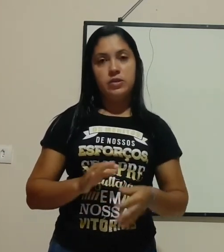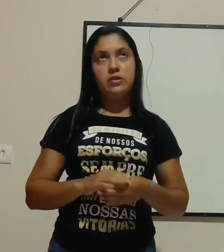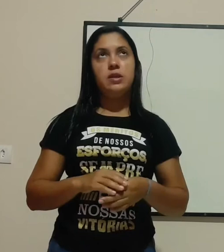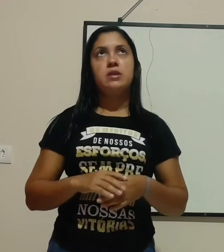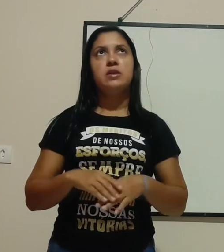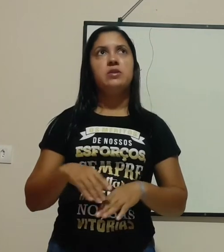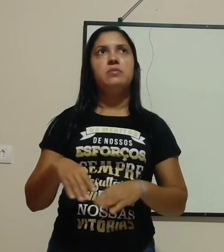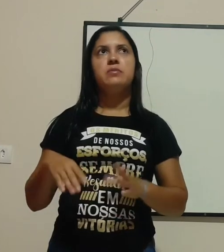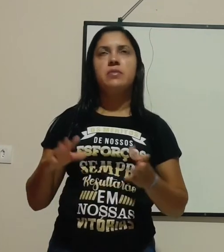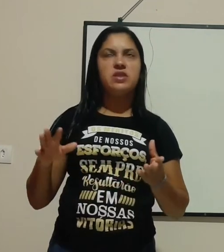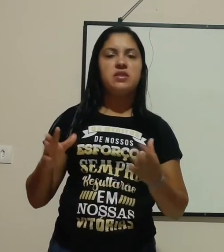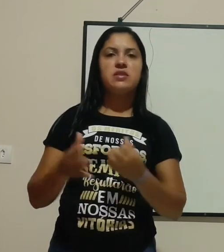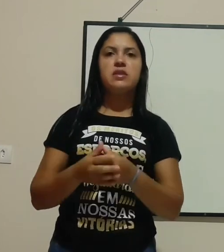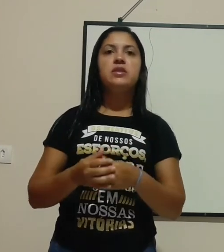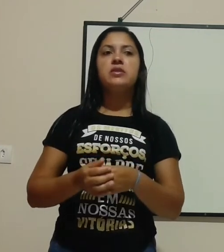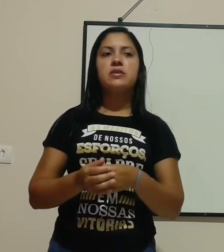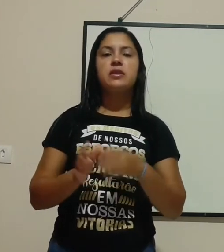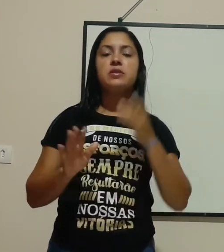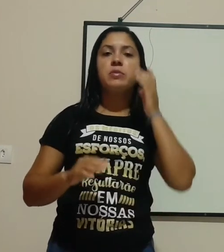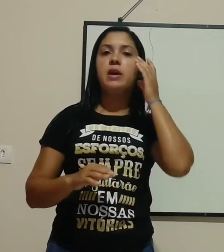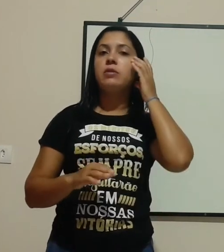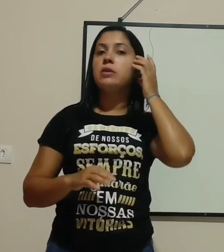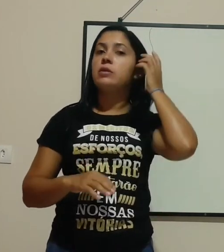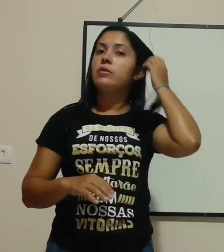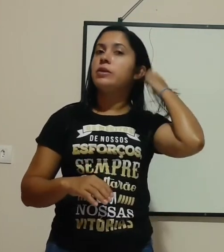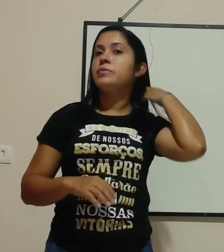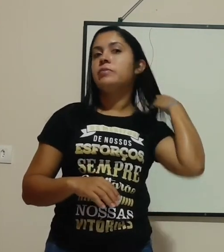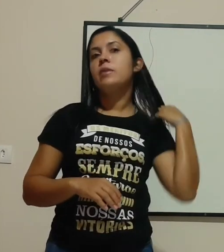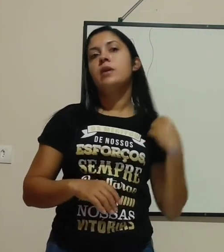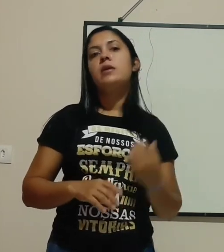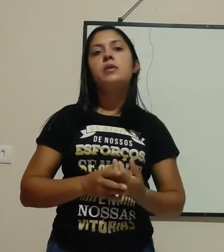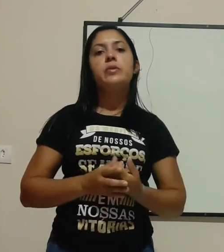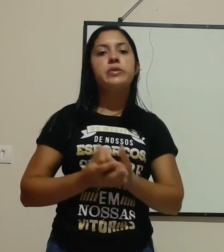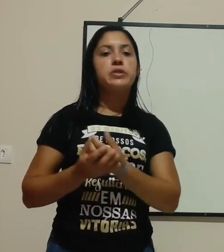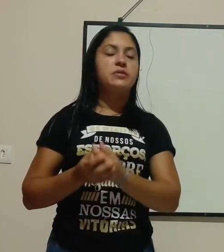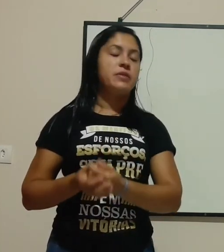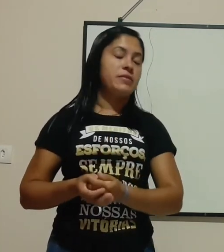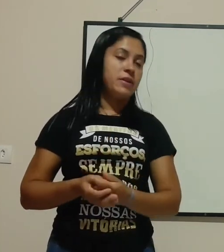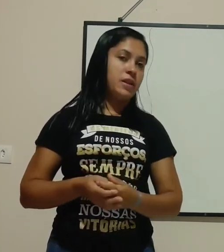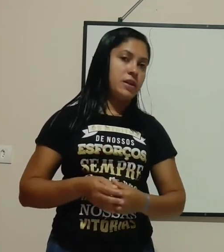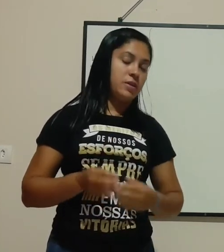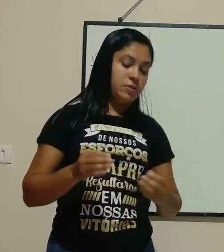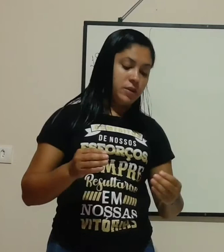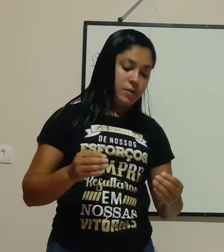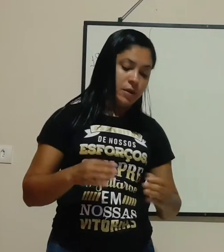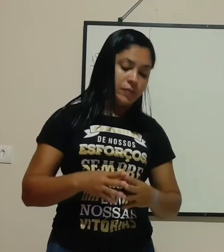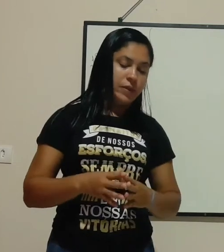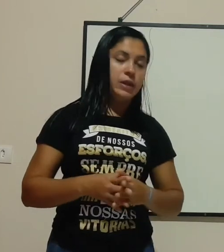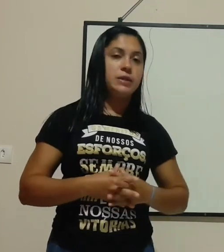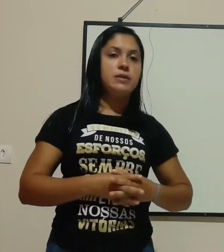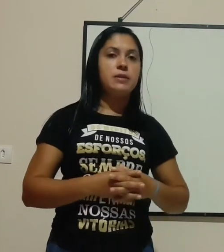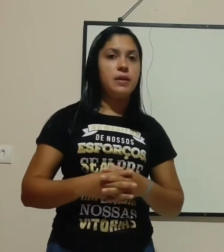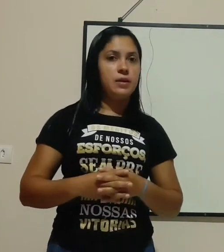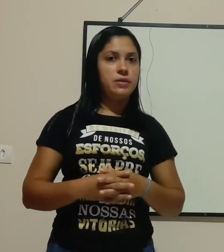a sexta, sétima aula agora. Hoje a gente vai falar do tema eletricidade.